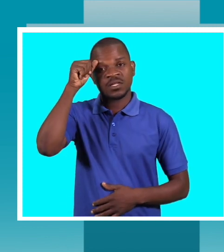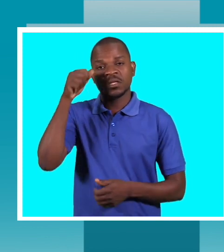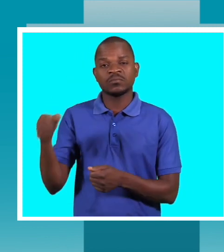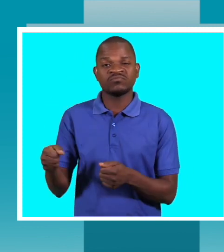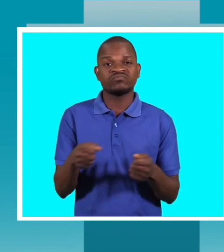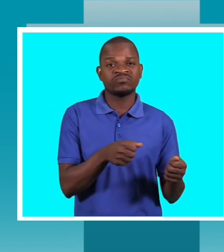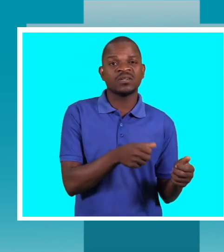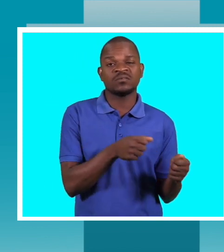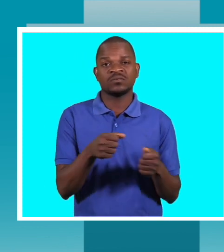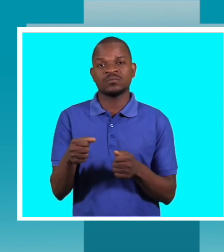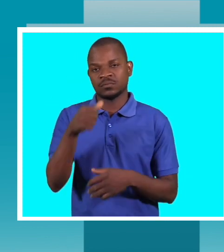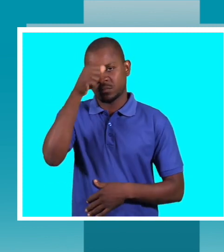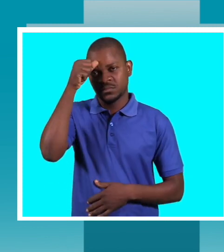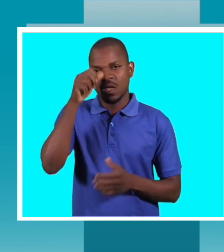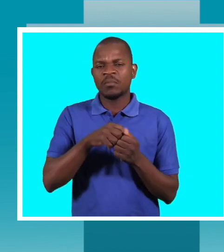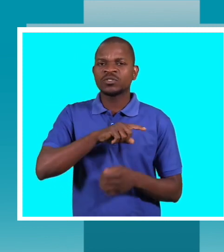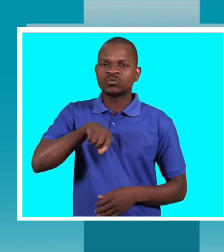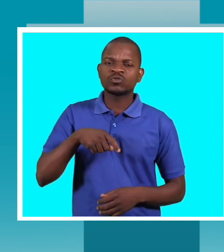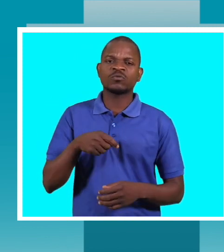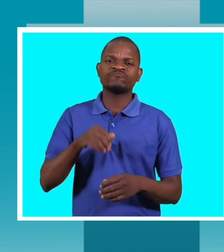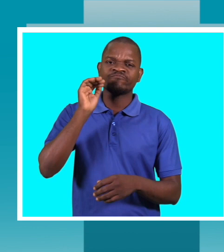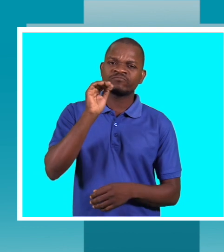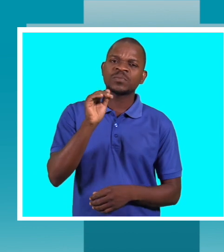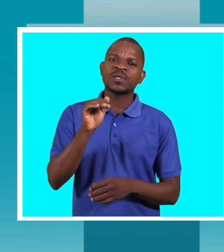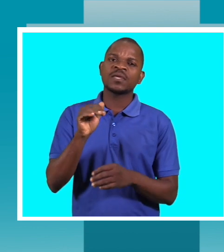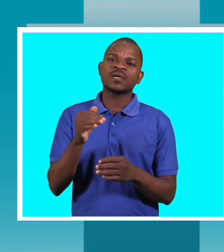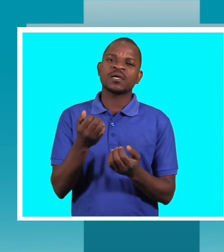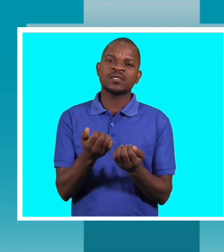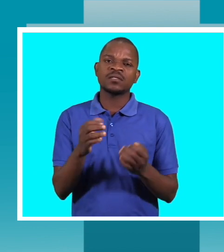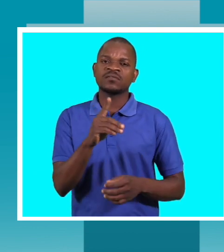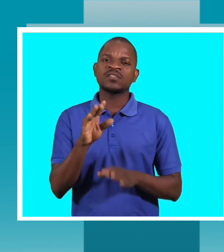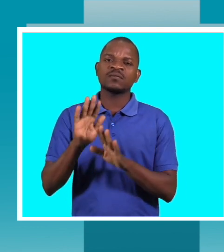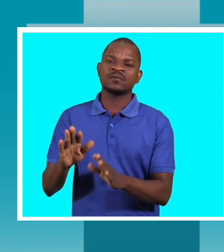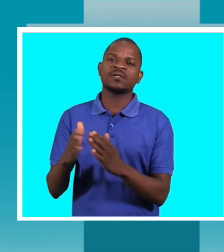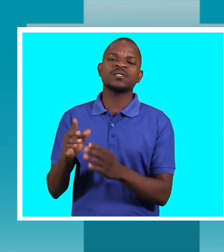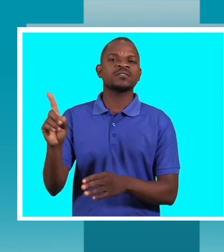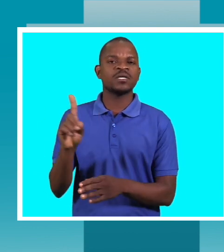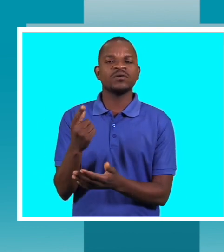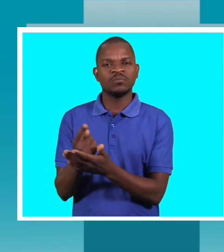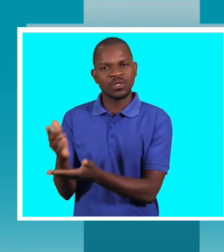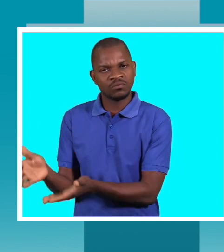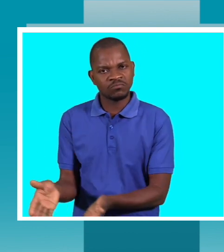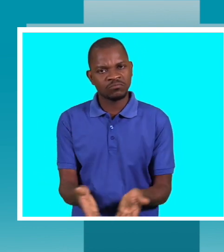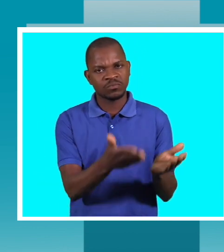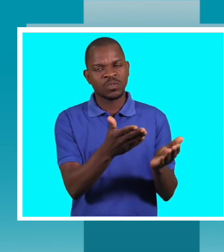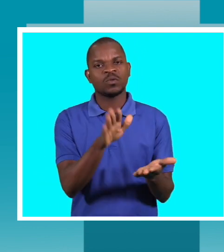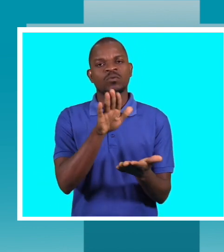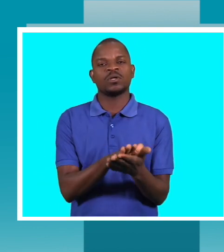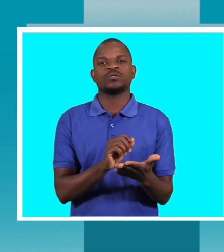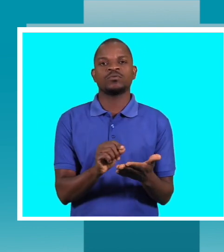outro. Enquanto nós estamos na luta, mãe não deixa a criança em casa, não esconda a criança em casa. Por exemplo, se vai de uma festa,